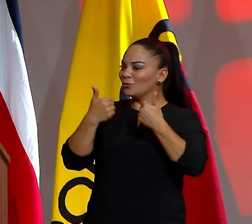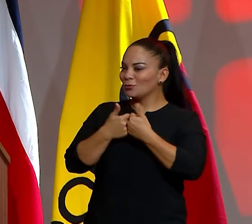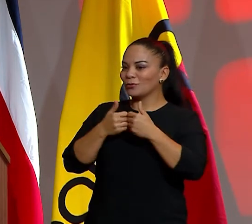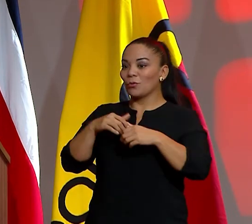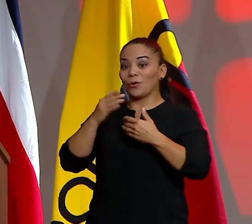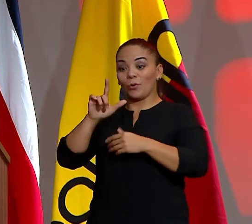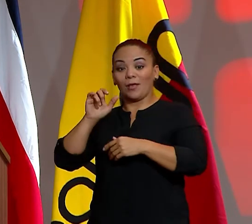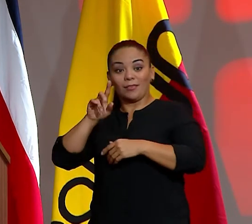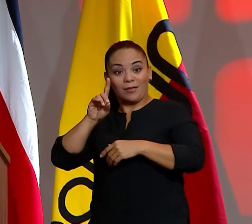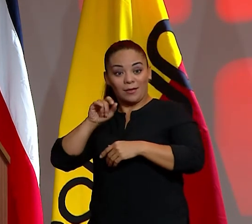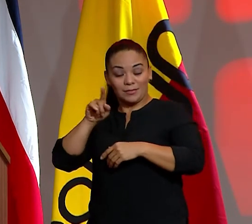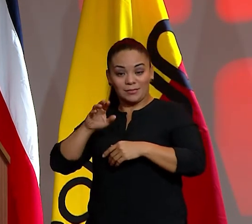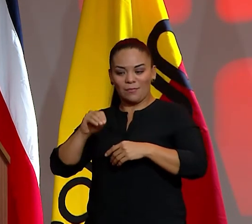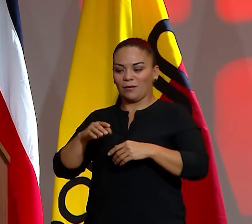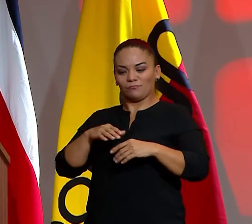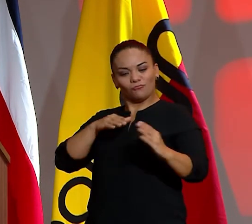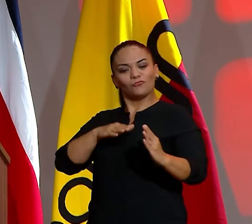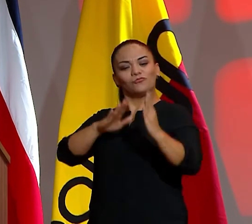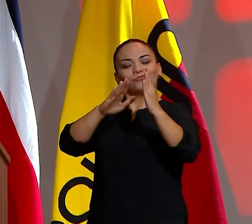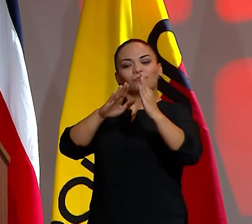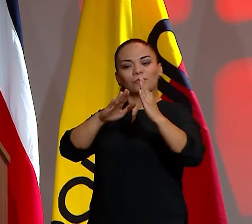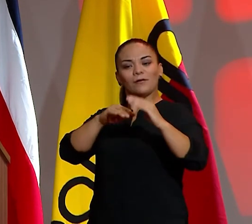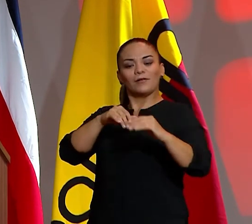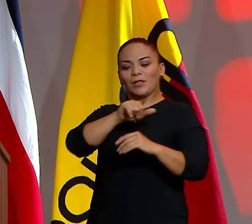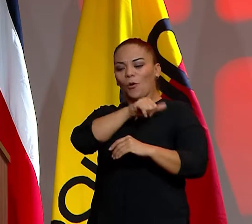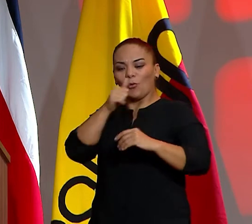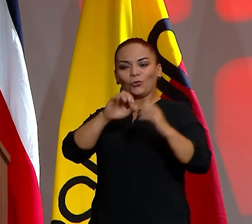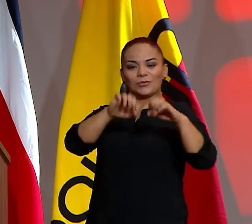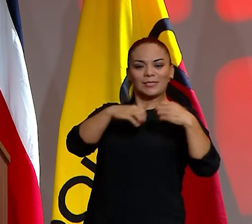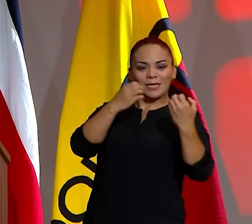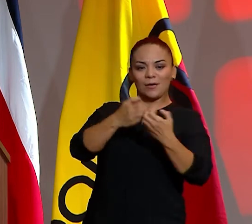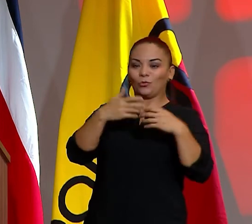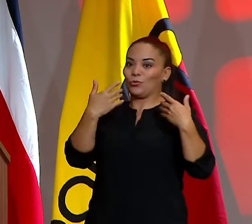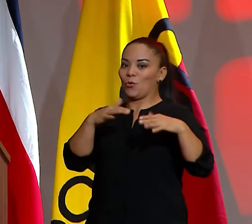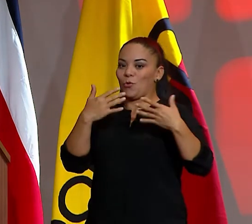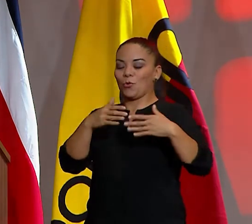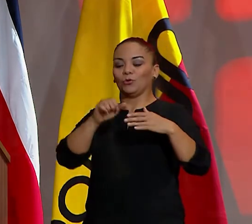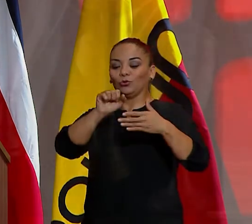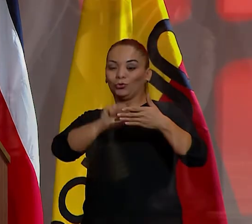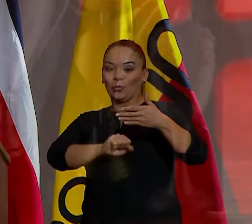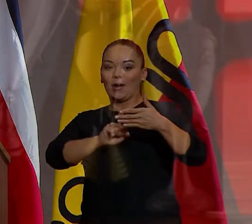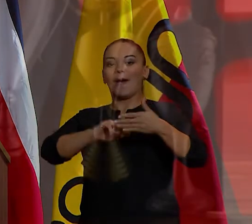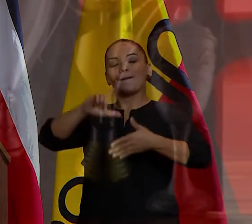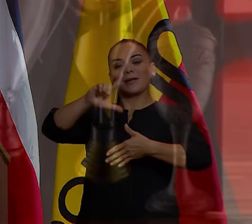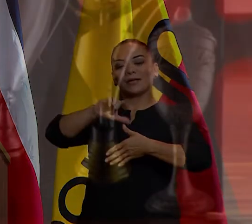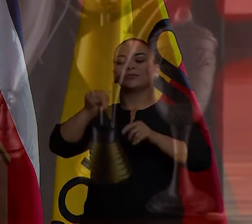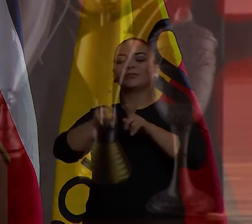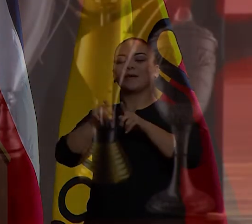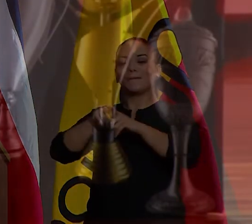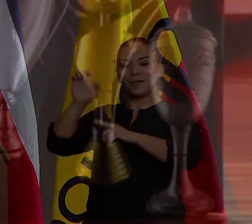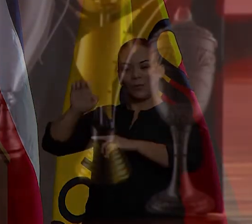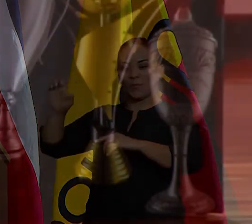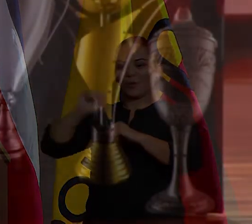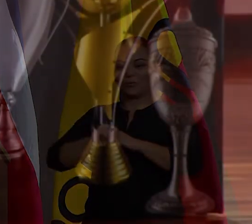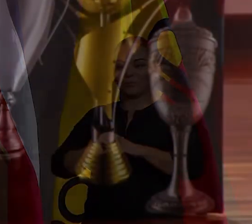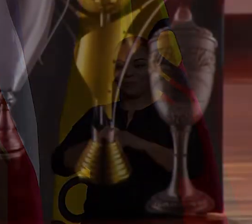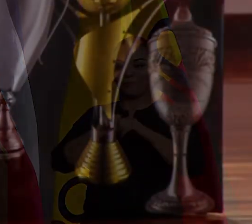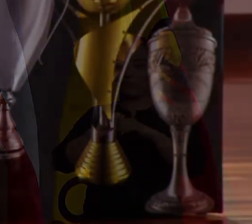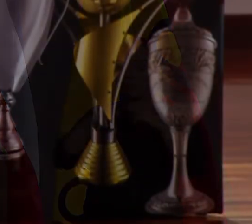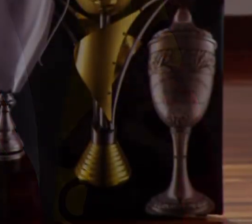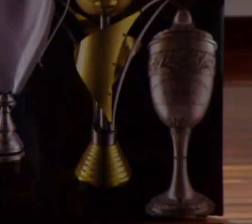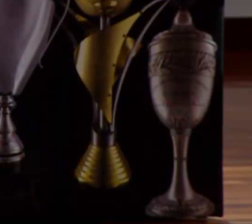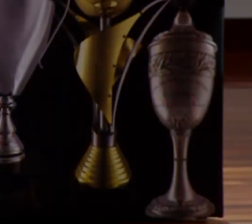infunde respeto frente a fuertes y famosos clubes suramericanos y europeos. En estos duelos, el Team Florense no es